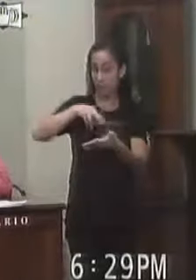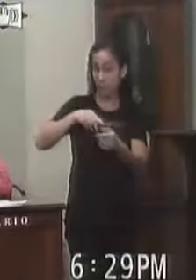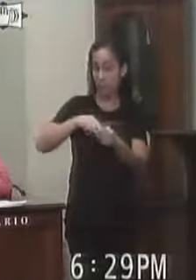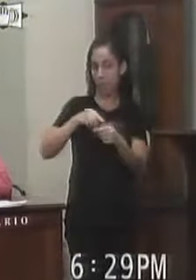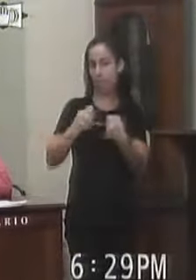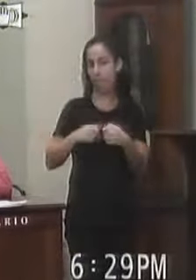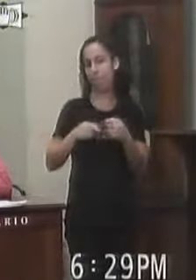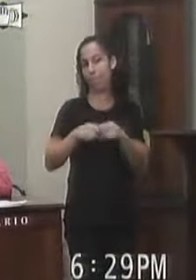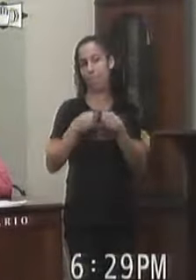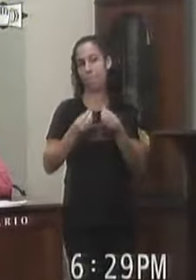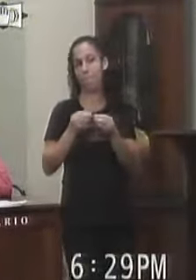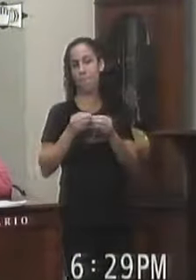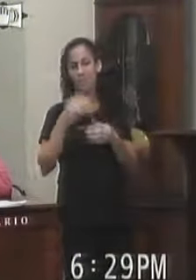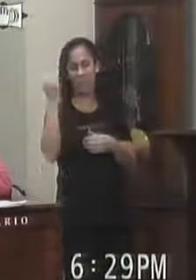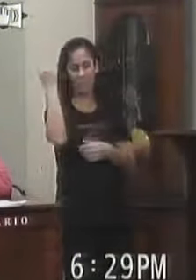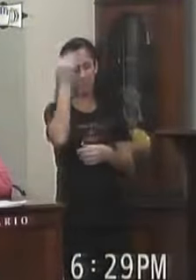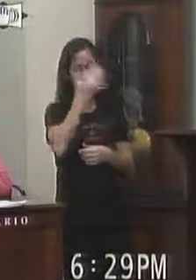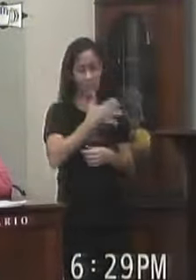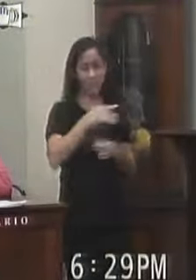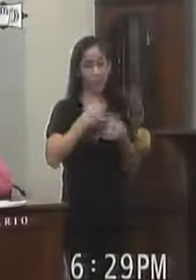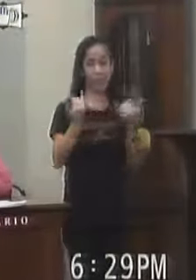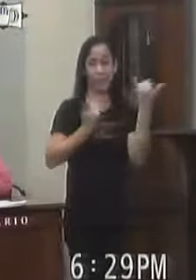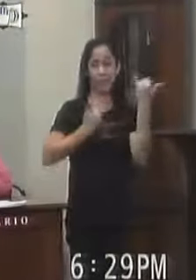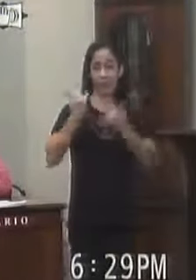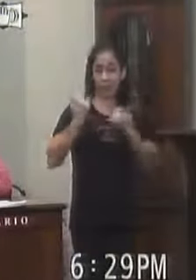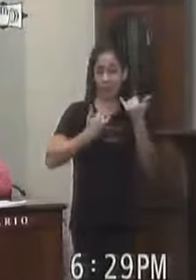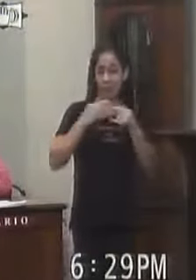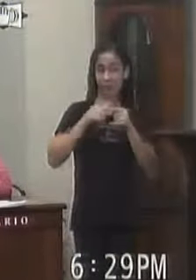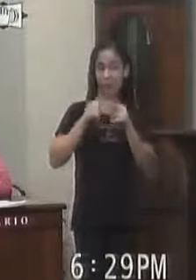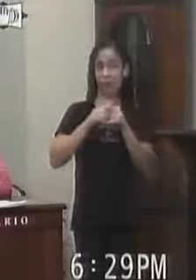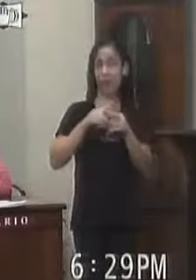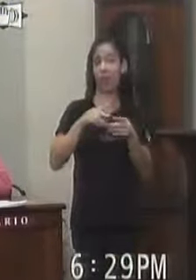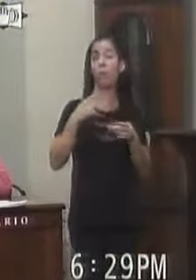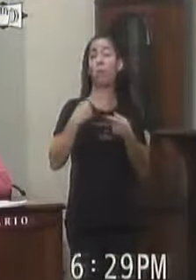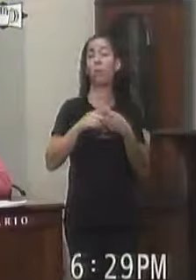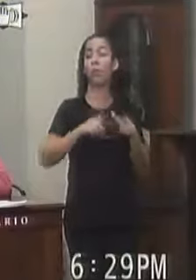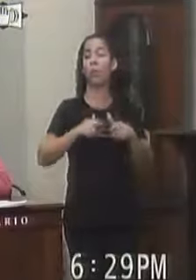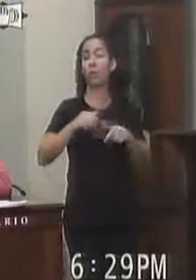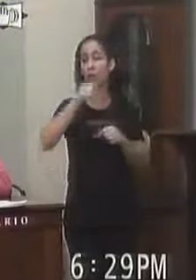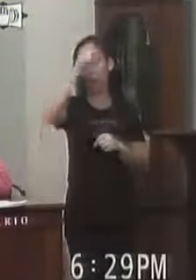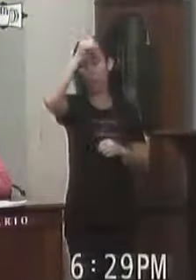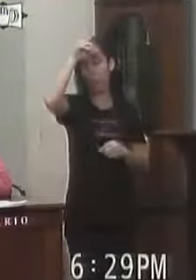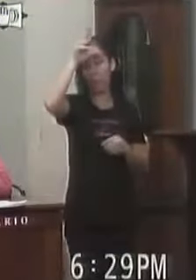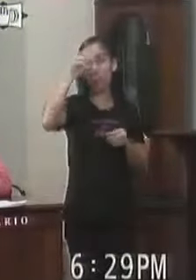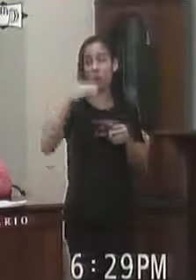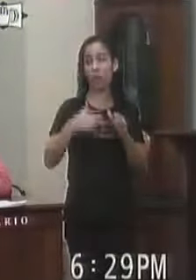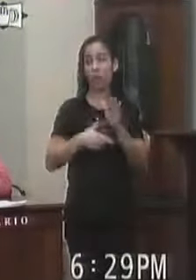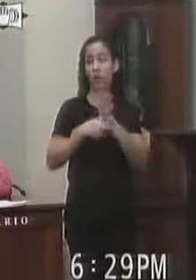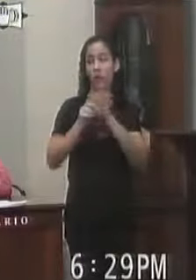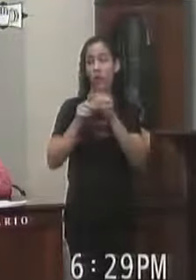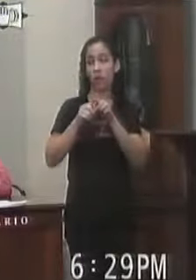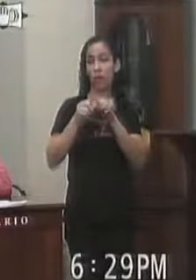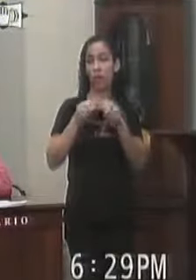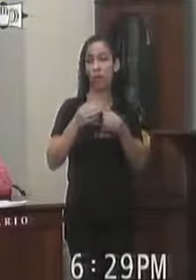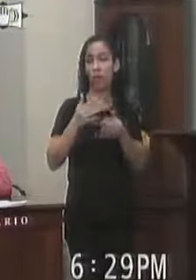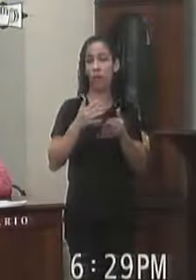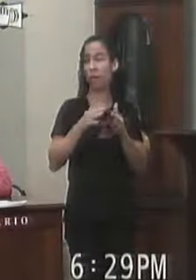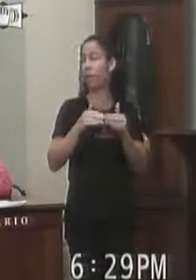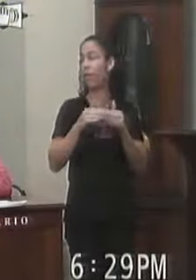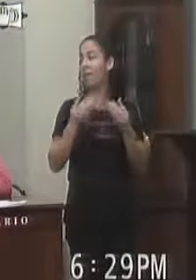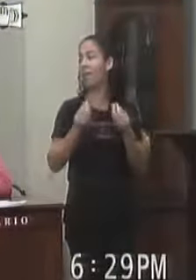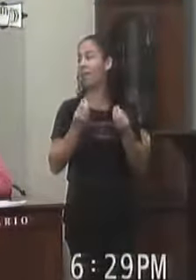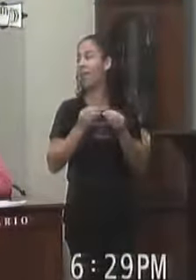Considerando Os princípios De transparência Acesso A informação Bem como A negação Do serviço Público De qualidade Prevalecendo O princípio Da eficácia Requer que As informações